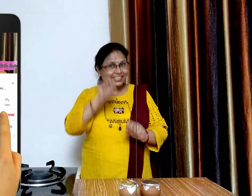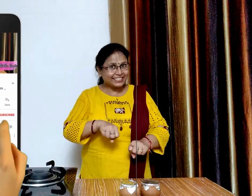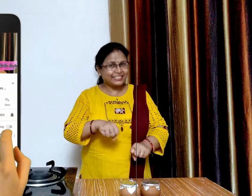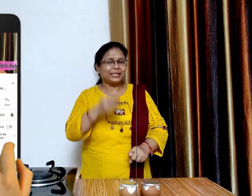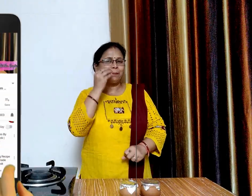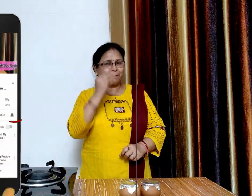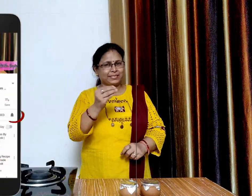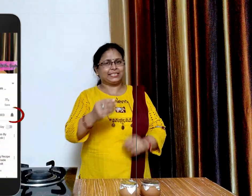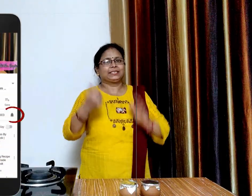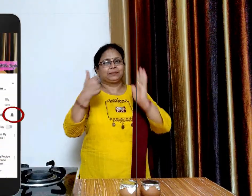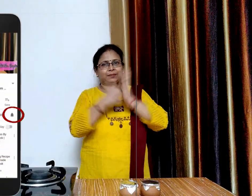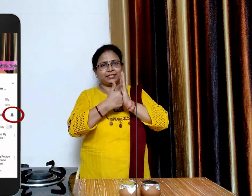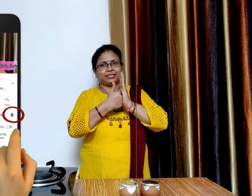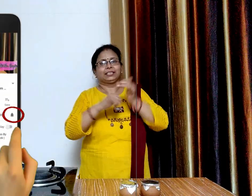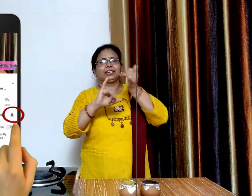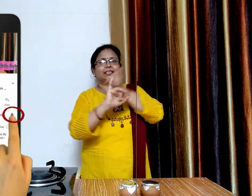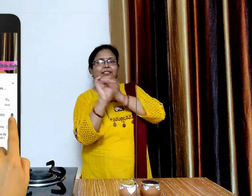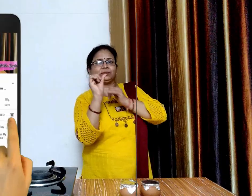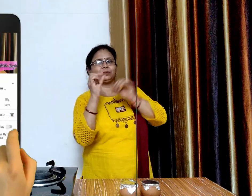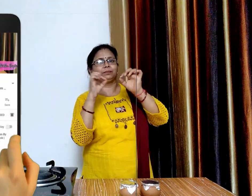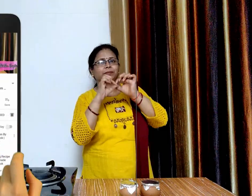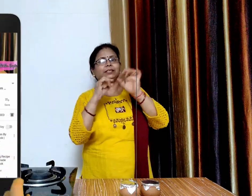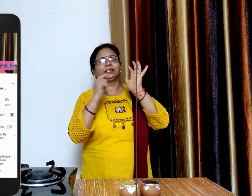कर देंगे तो इस वीडियो को लाइक और इस चनल को सब्सक्राइब करना ना भूले